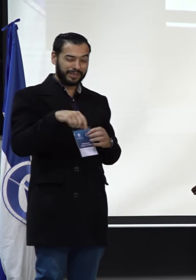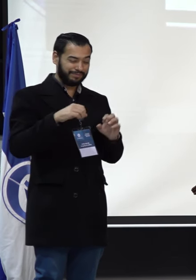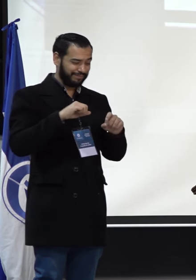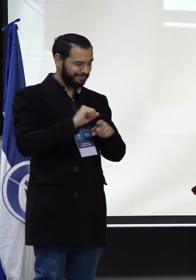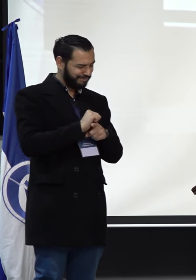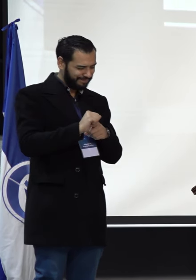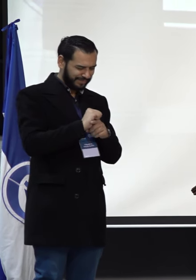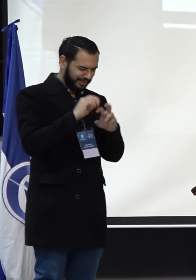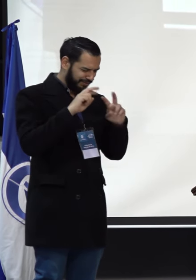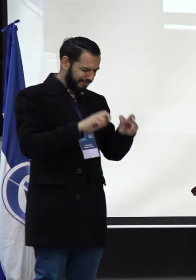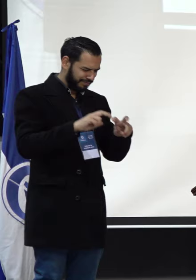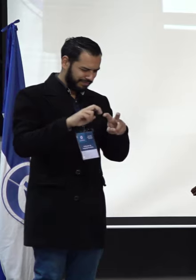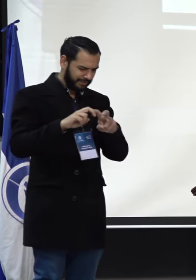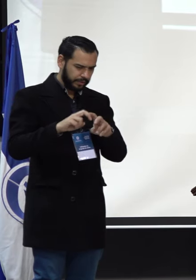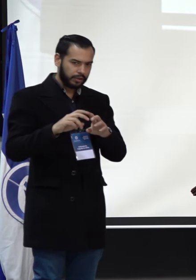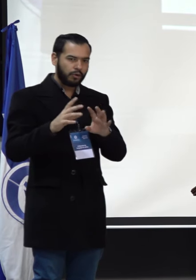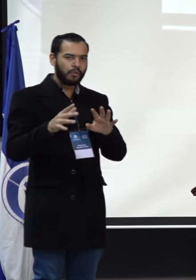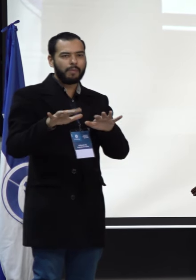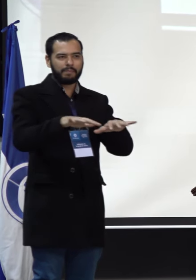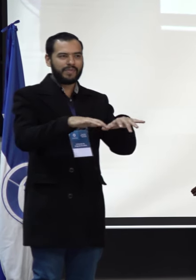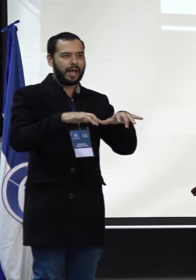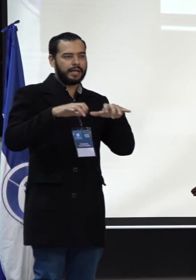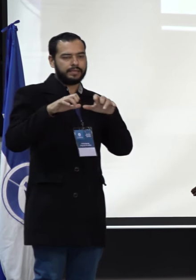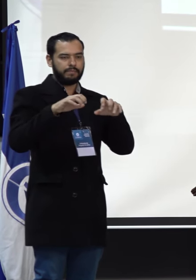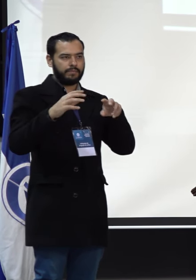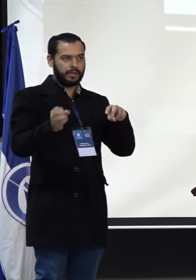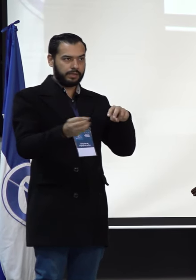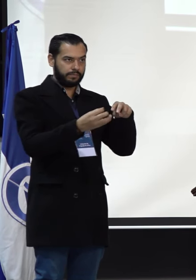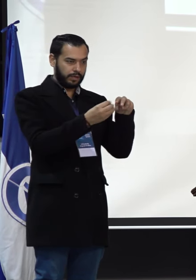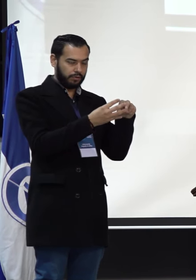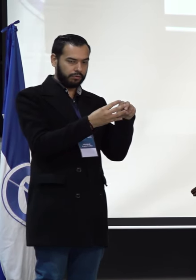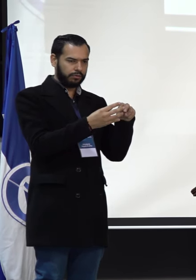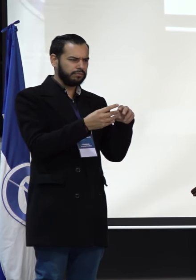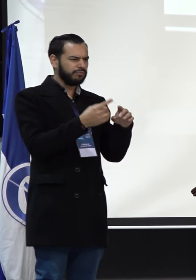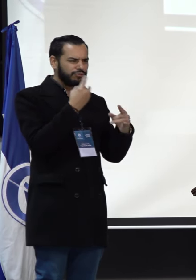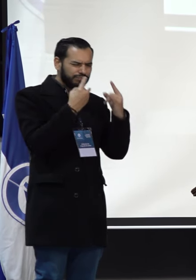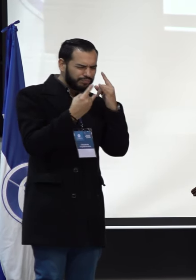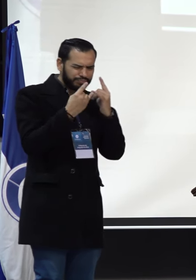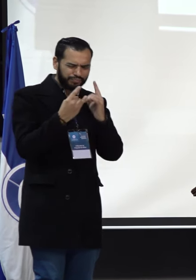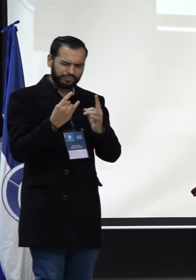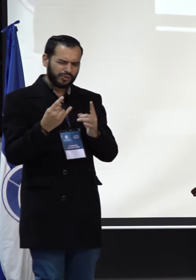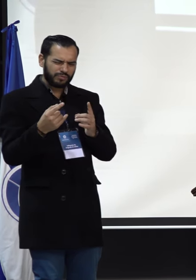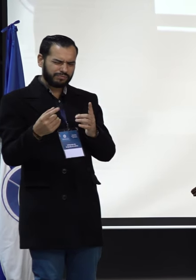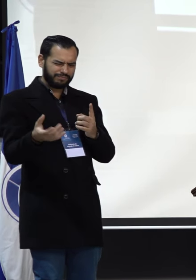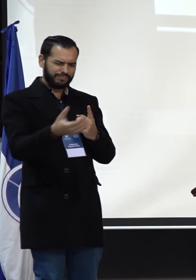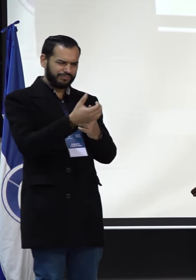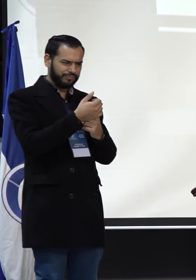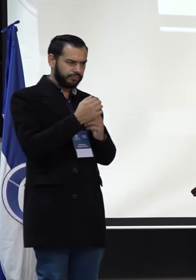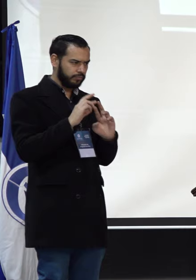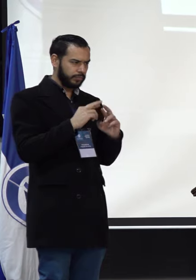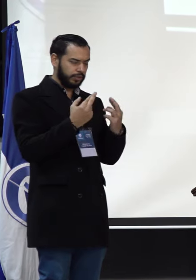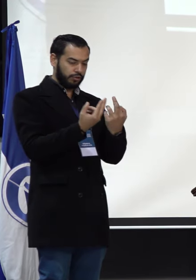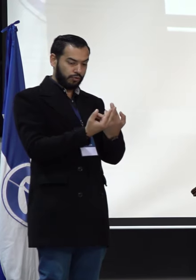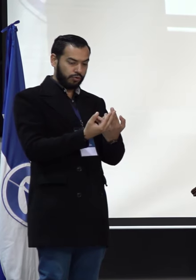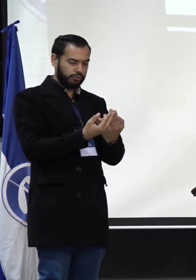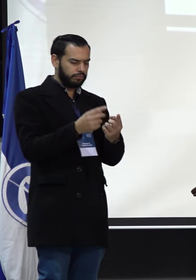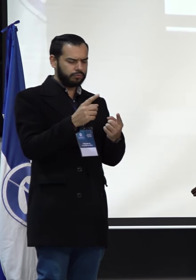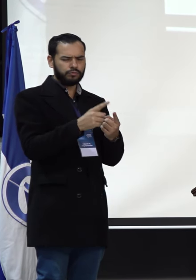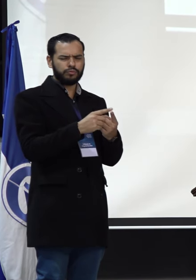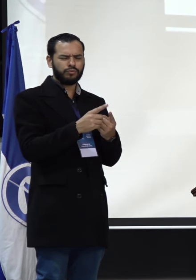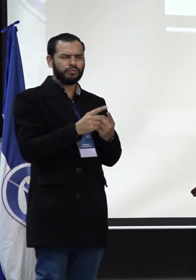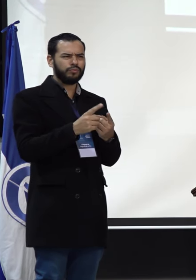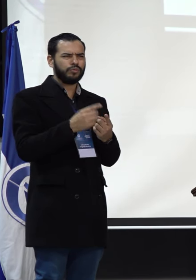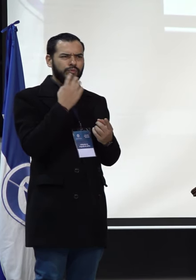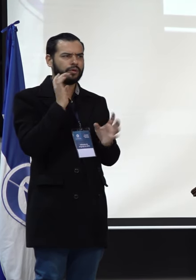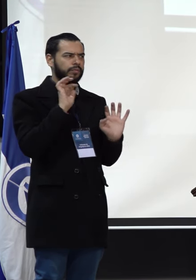crear un espacio que son las asambleas pedagógicas, que reúne diferentes intereses. Uno de estos por ejemplo nos parece importante poder vincular